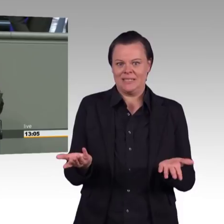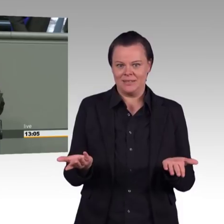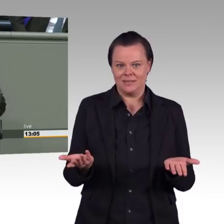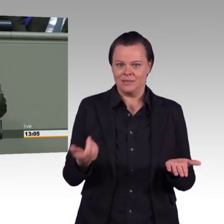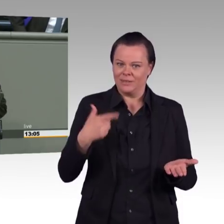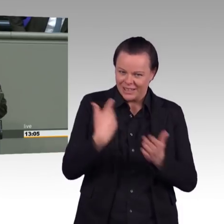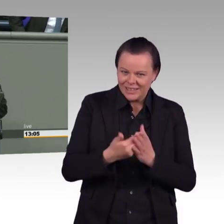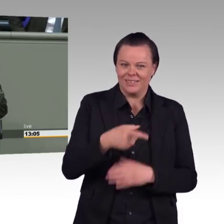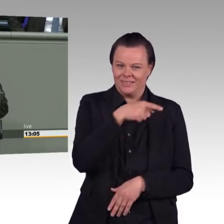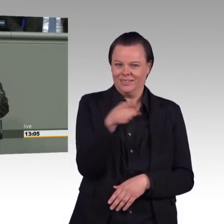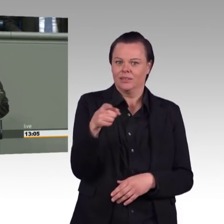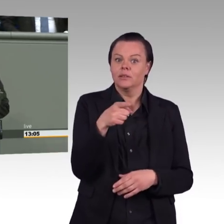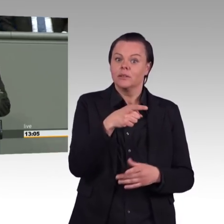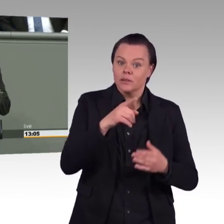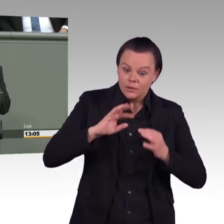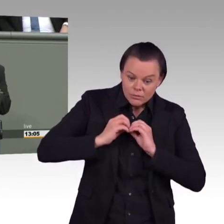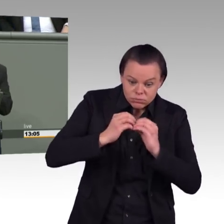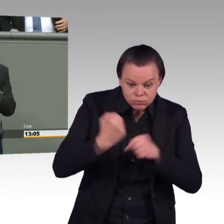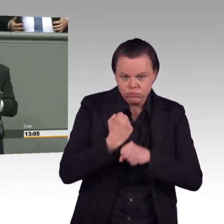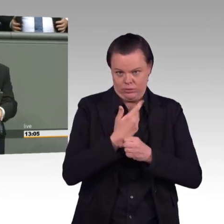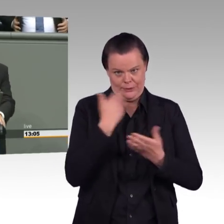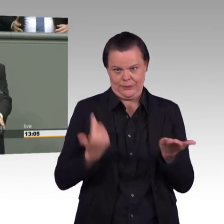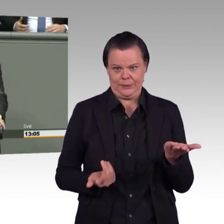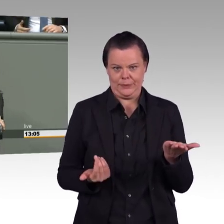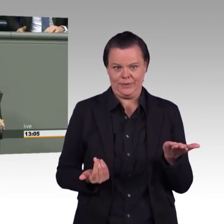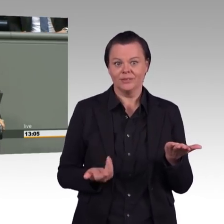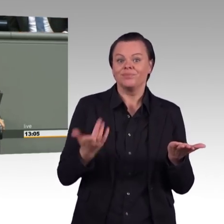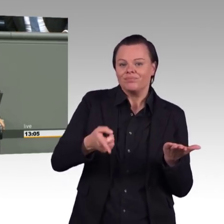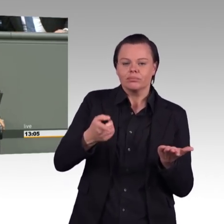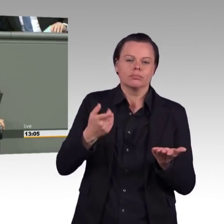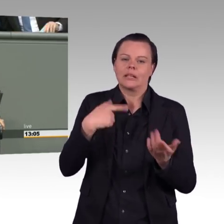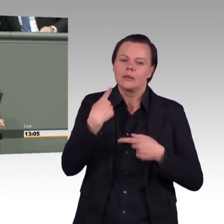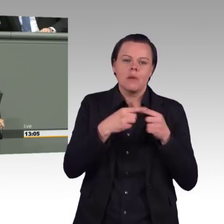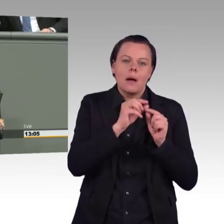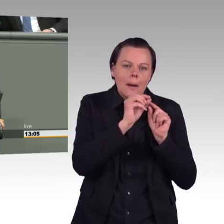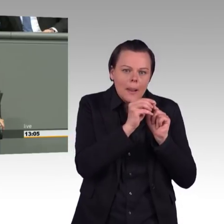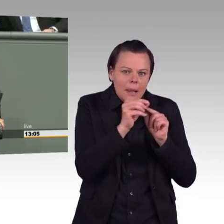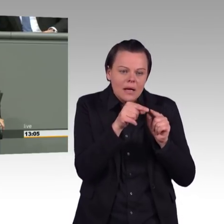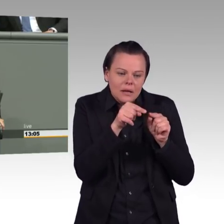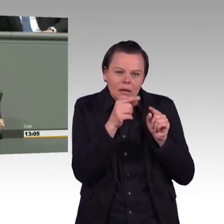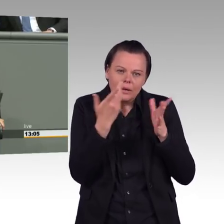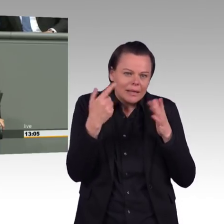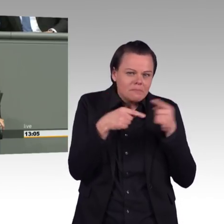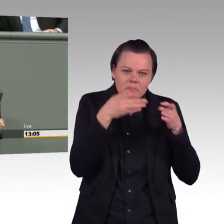sehr wenig. Und Sie schießen mit Ihrem Gesetzentwurf aus unserer Sicht vollkommen über das Ziel hinaus.